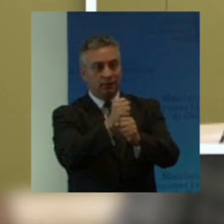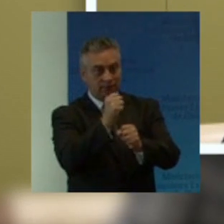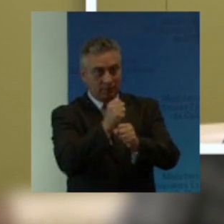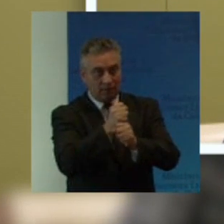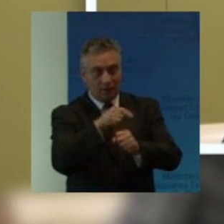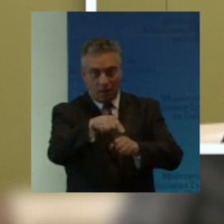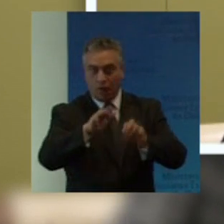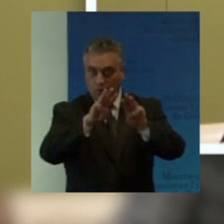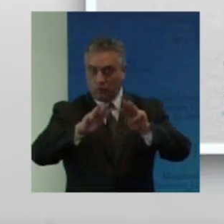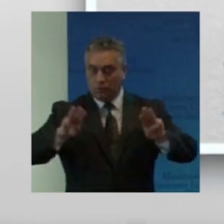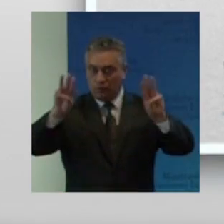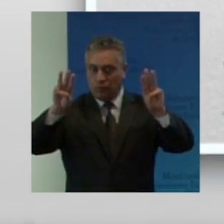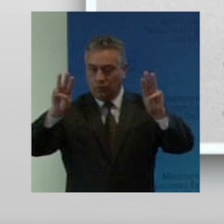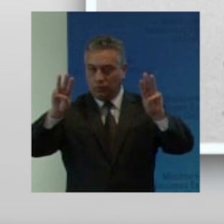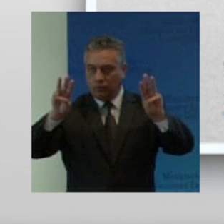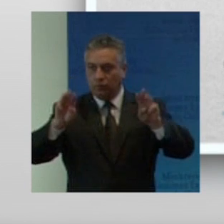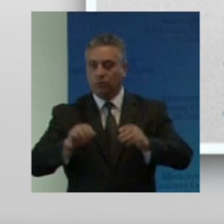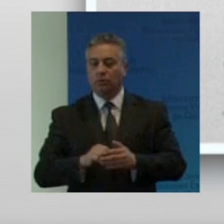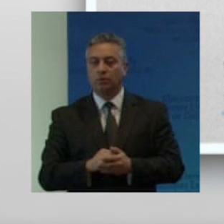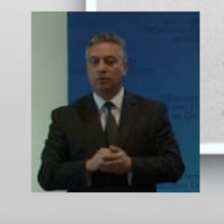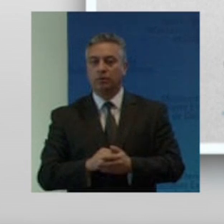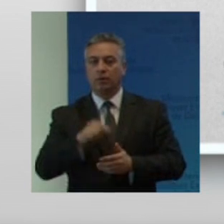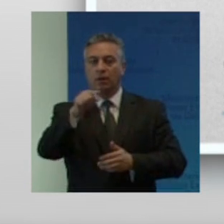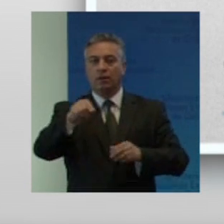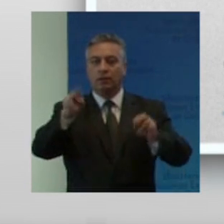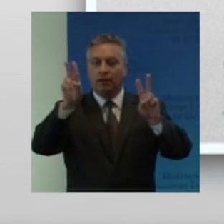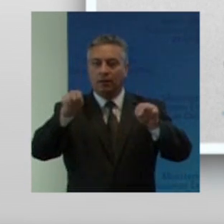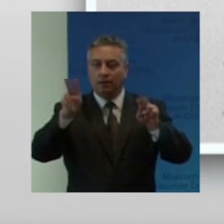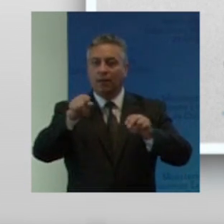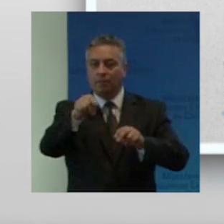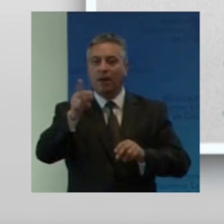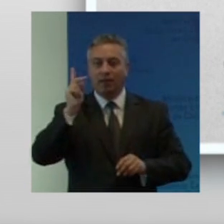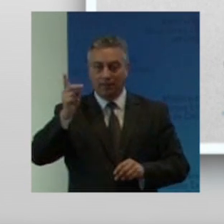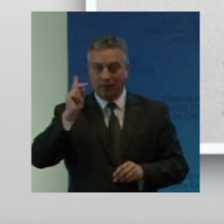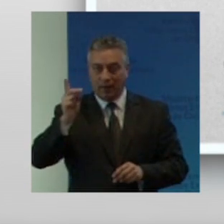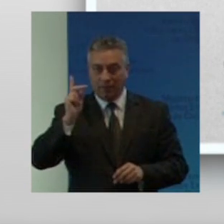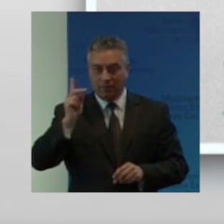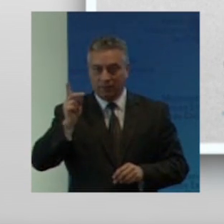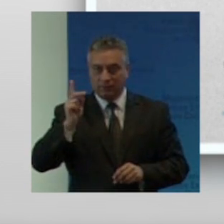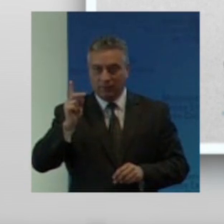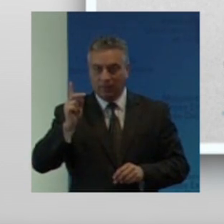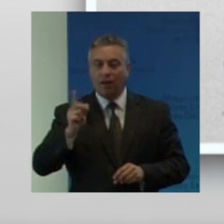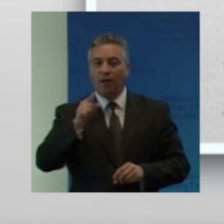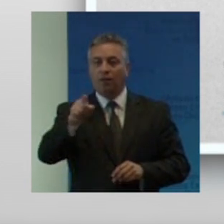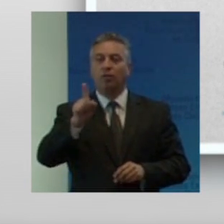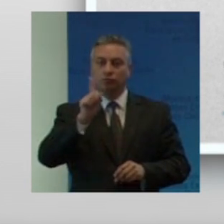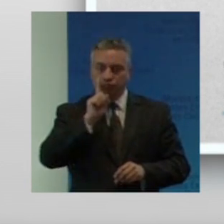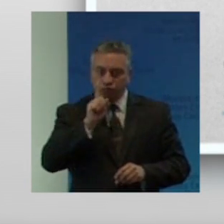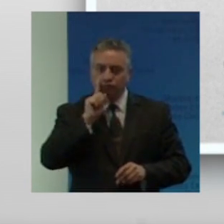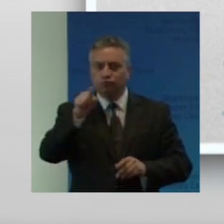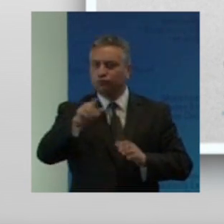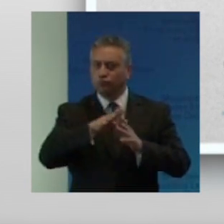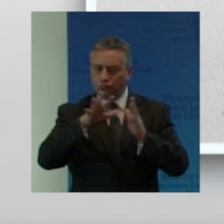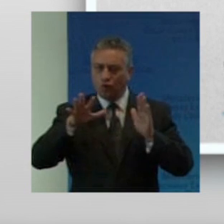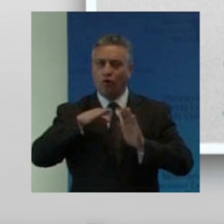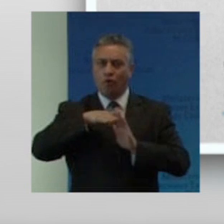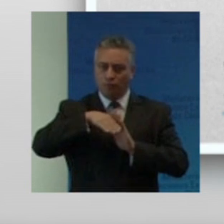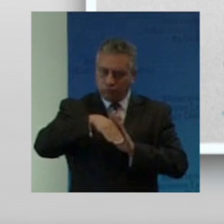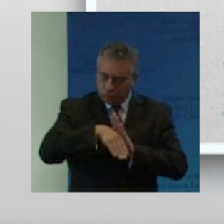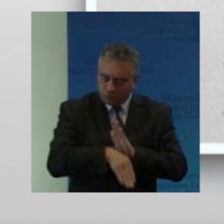las Naciones Unidas en el ámbito de la discapacidad está profundamente